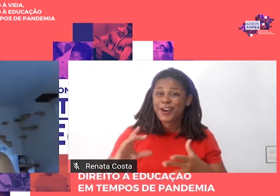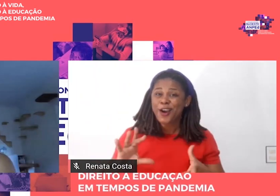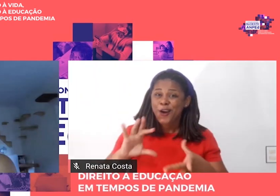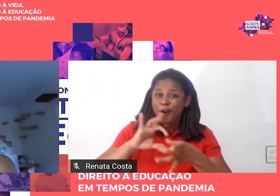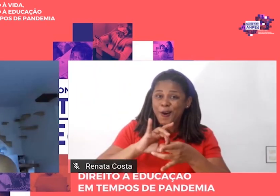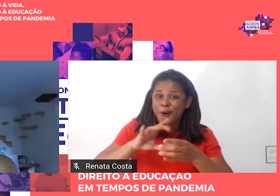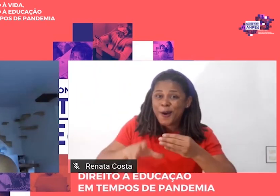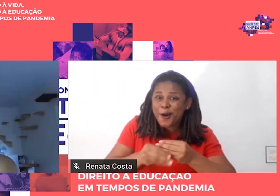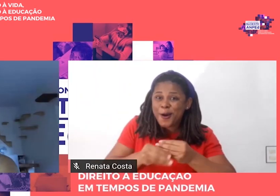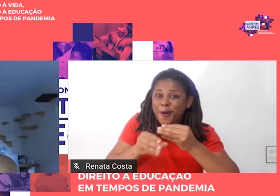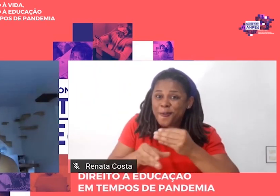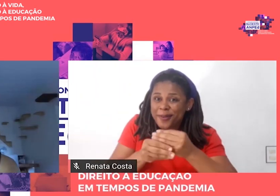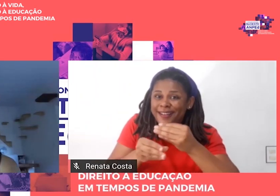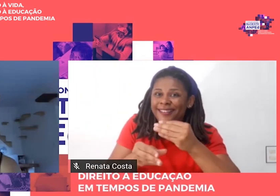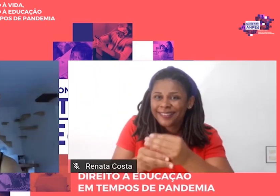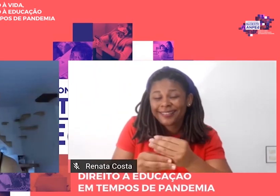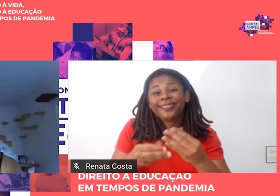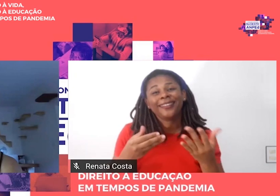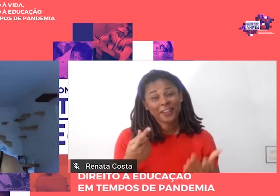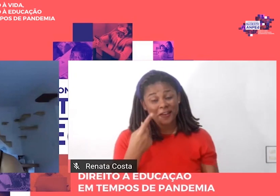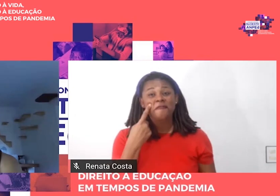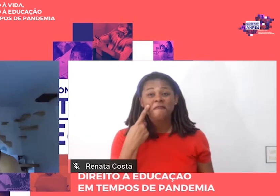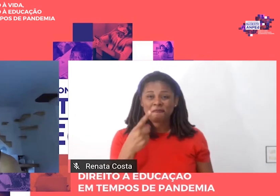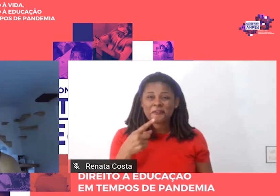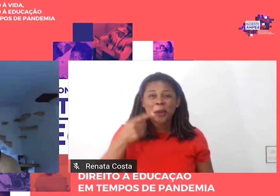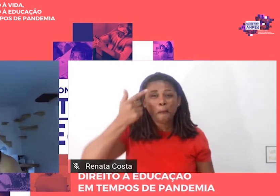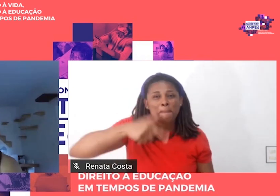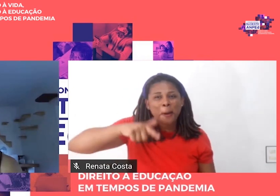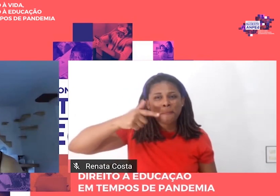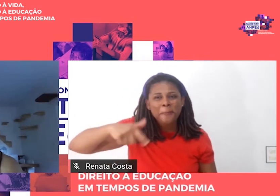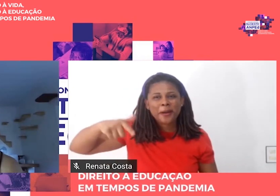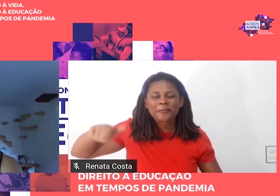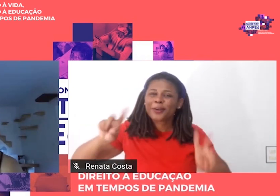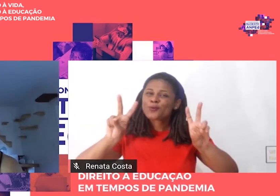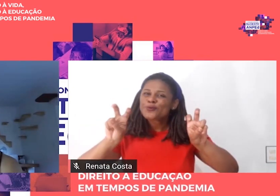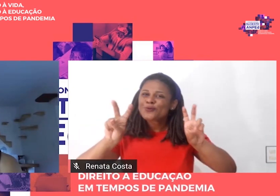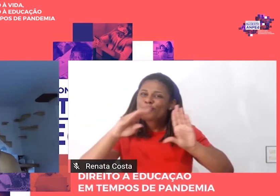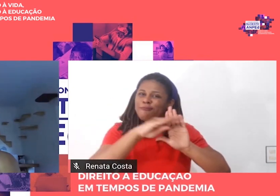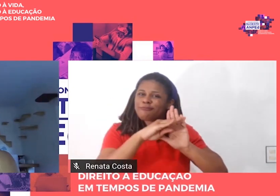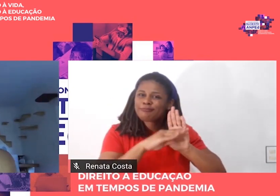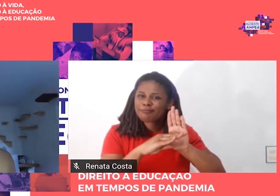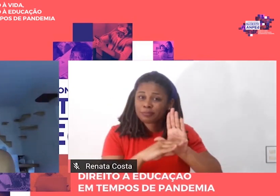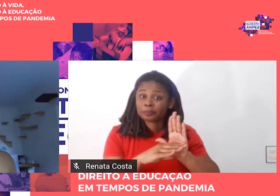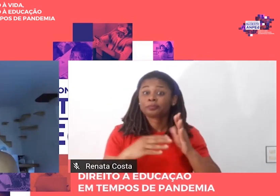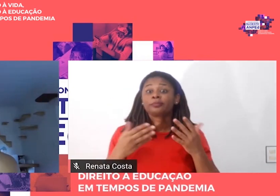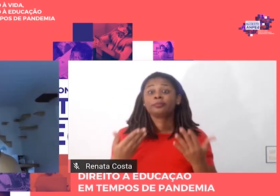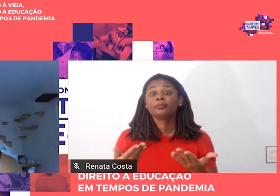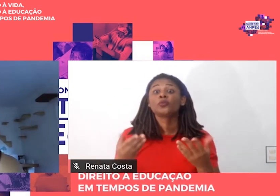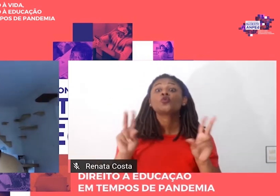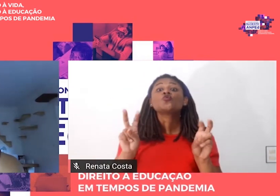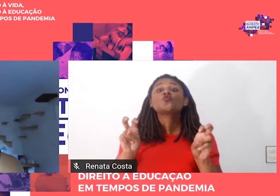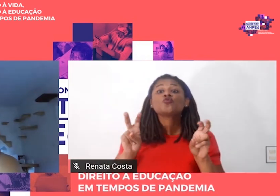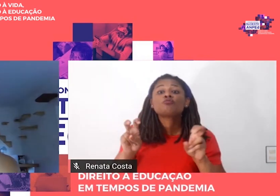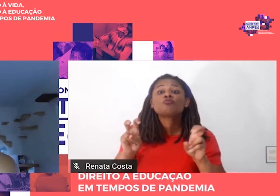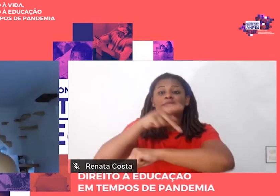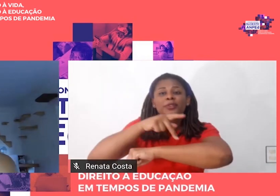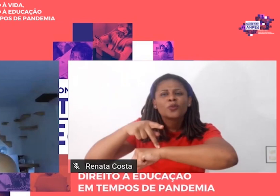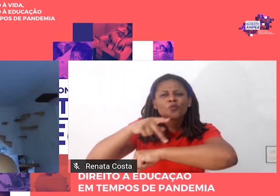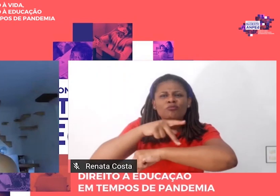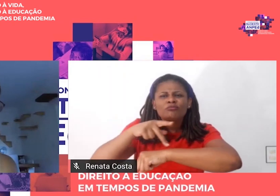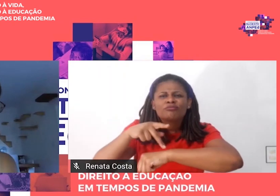enquanto, o aprofundamento dessas questões. Sobre a pedagogia tecnicista, Saviene sinaliza que a